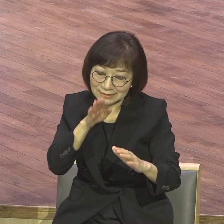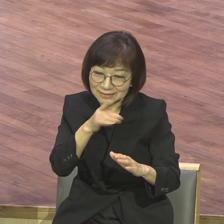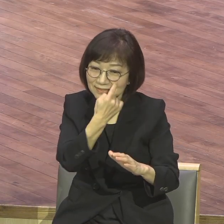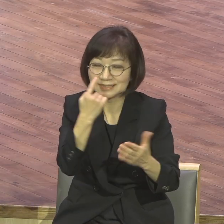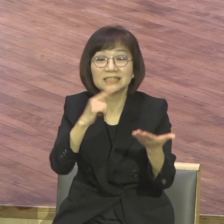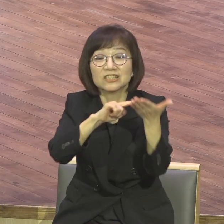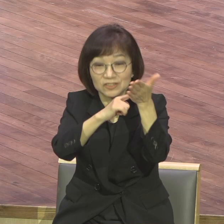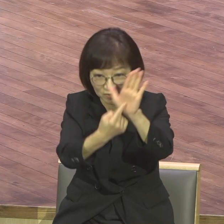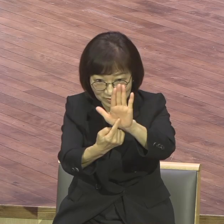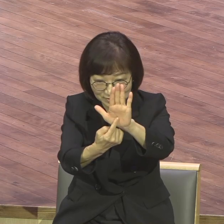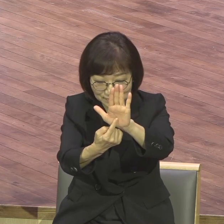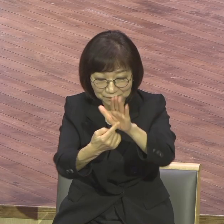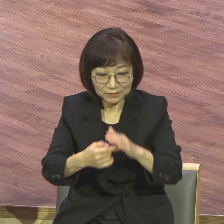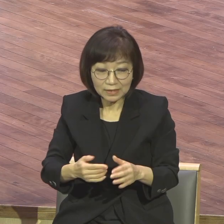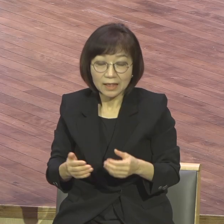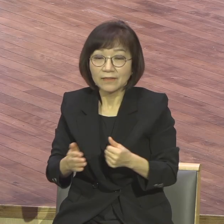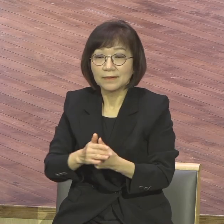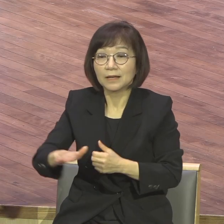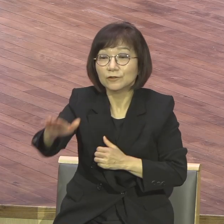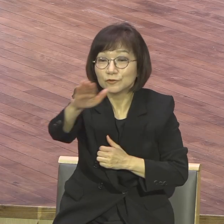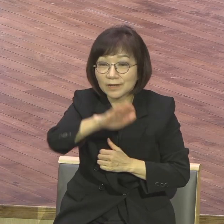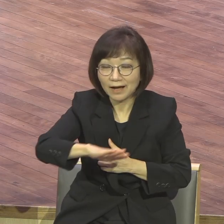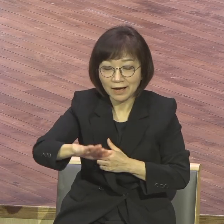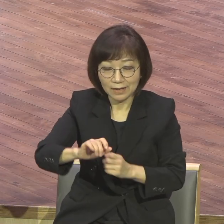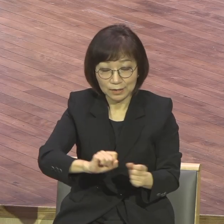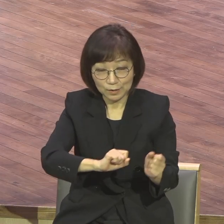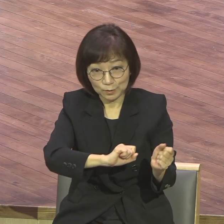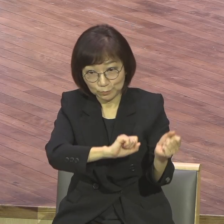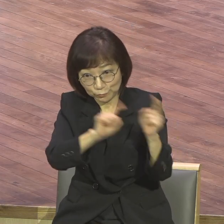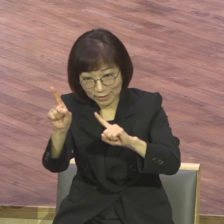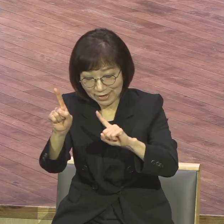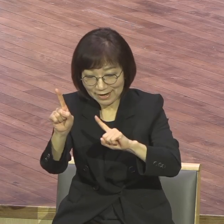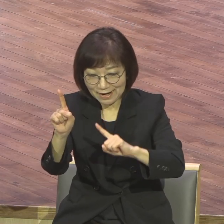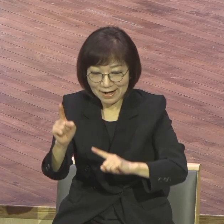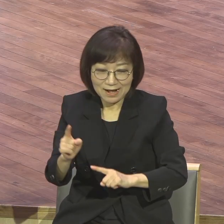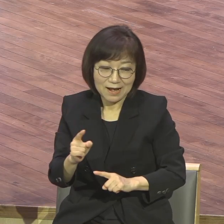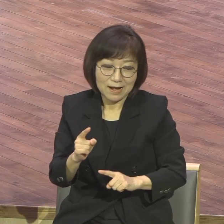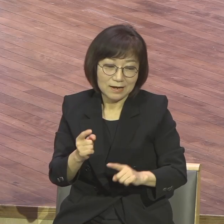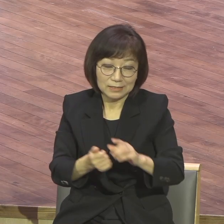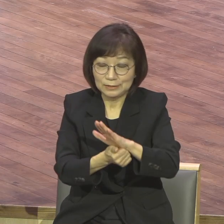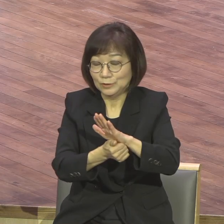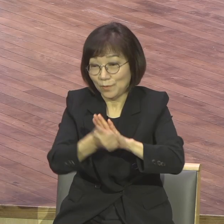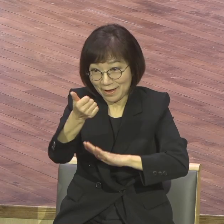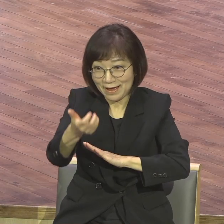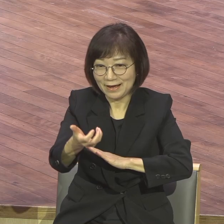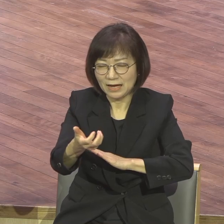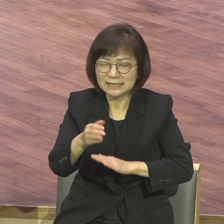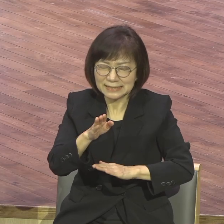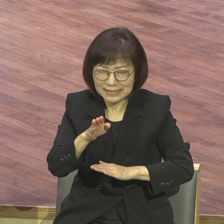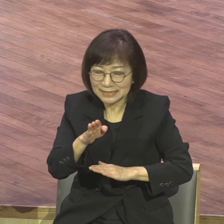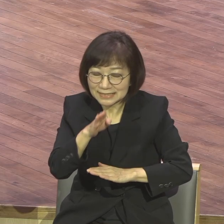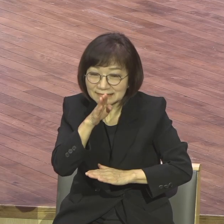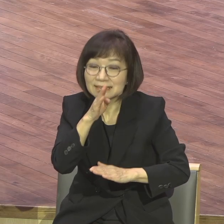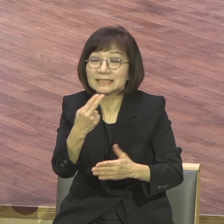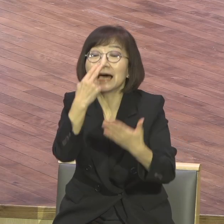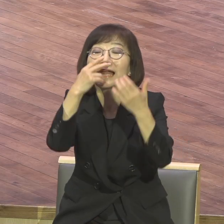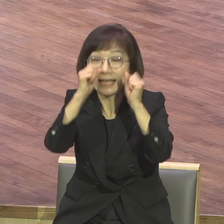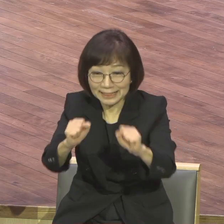부활생명을 누리는 산 소망의 삶을 살자. 오늘 우리가